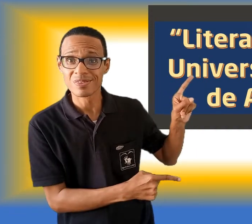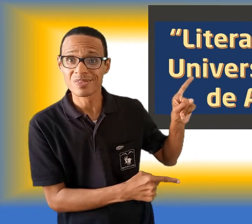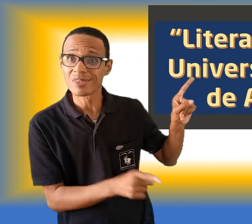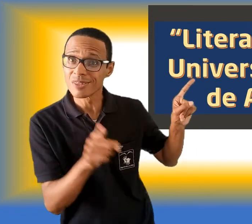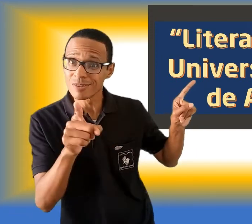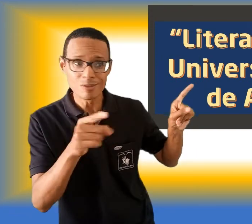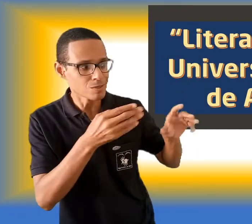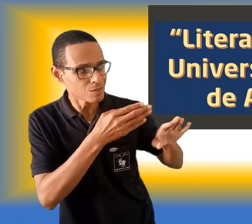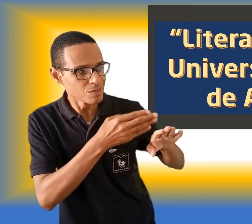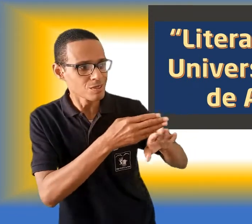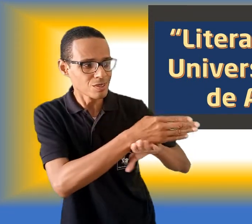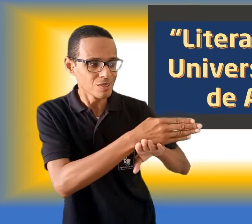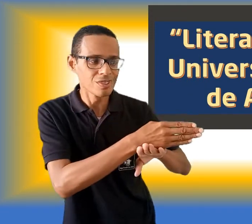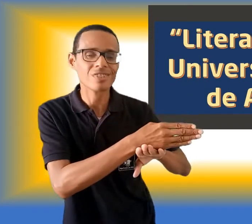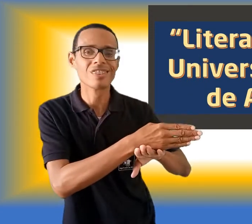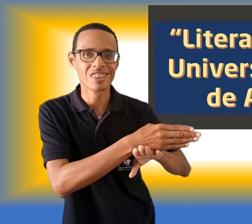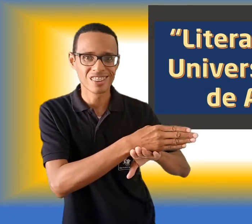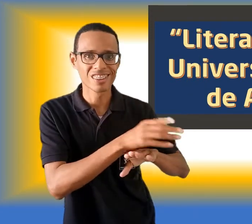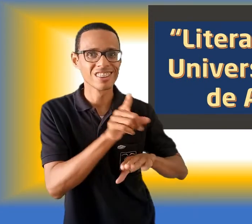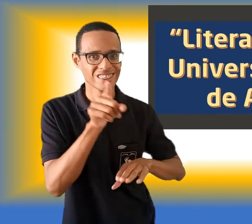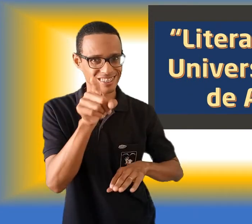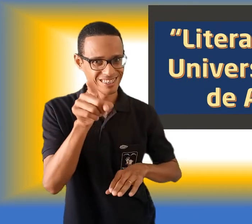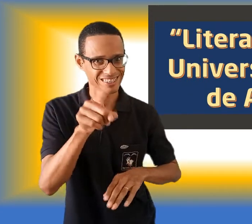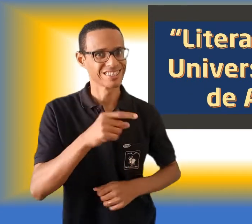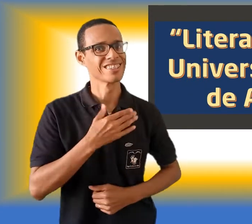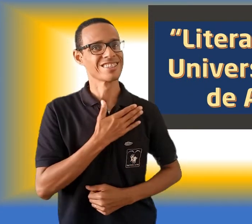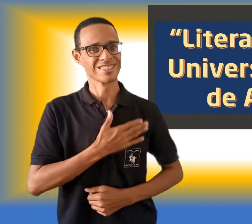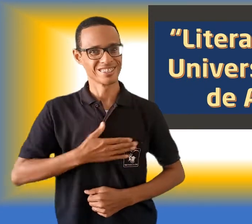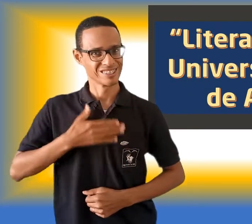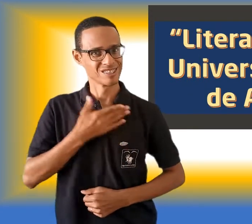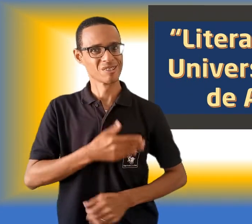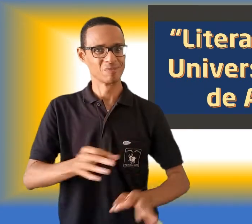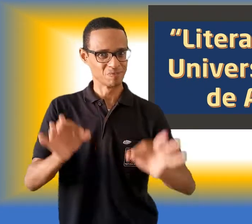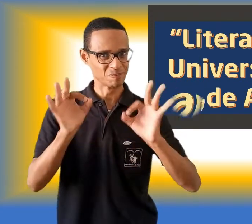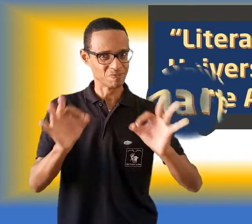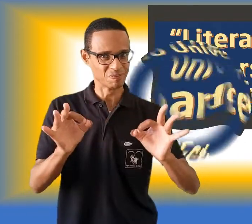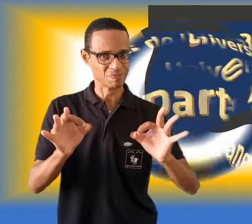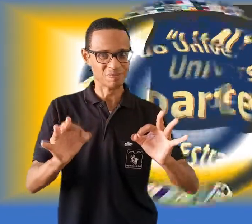Aproveite e acesse esses vídeos. Tenho certeza que vai gostar!